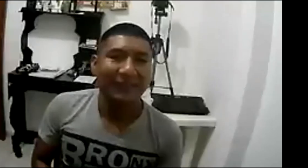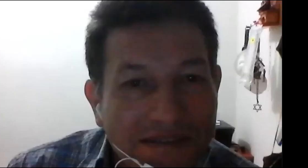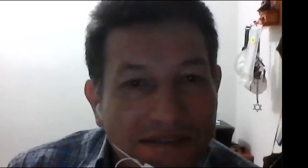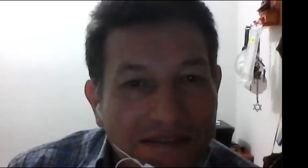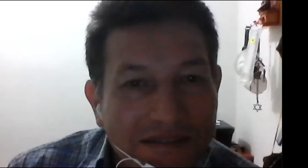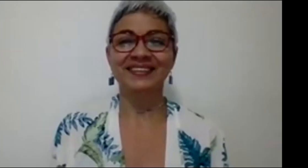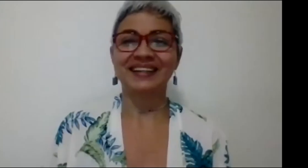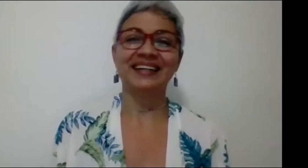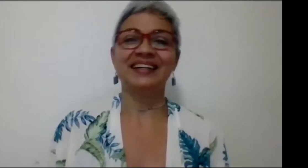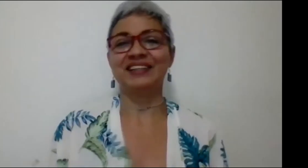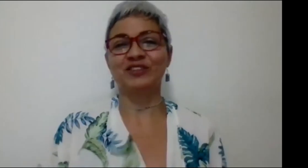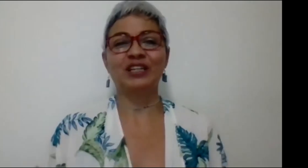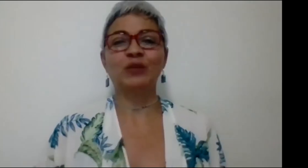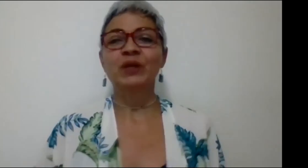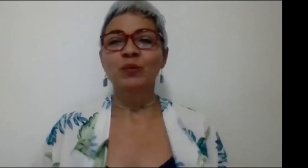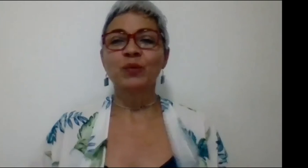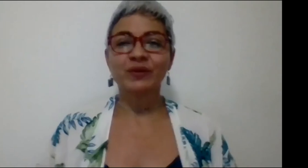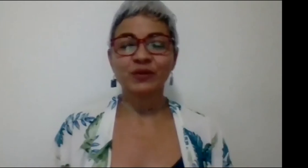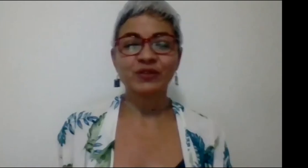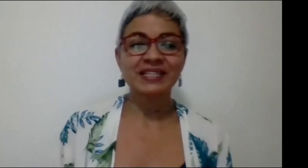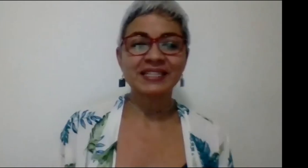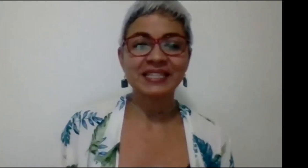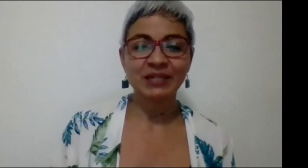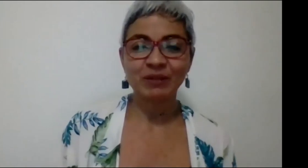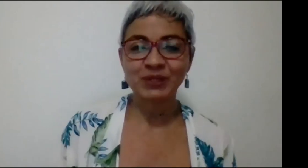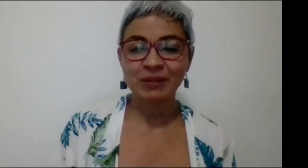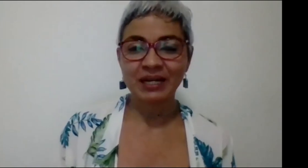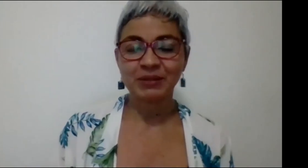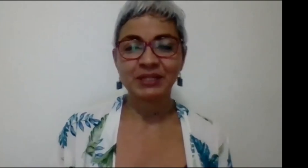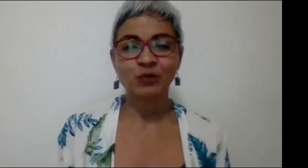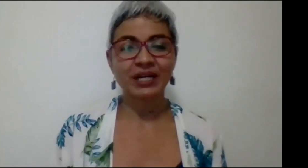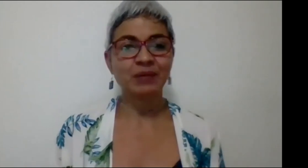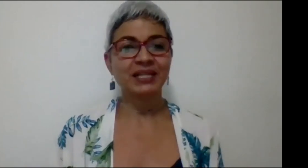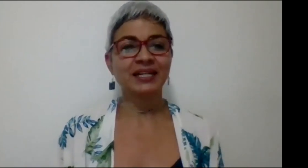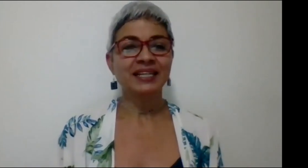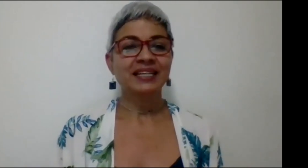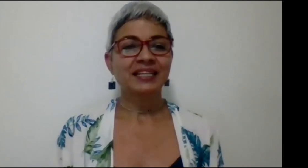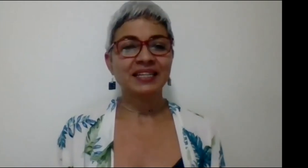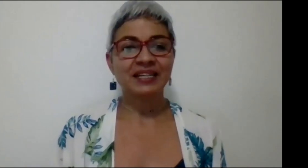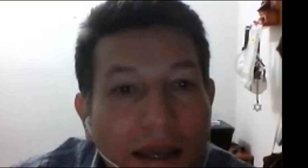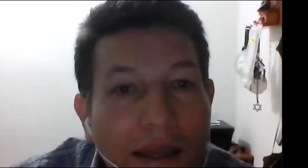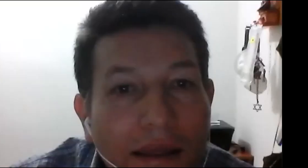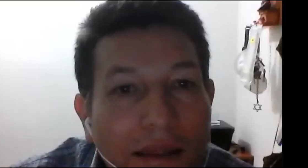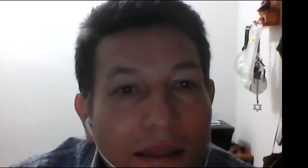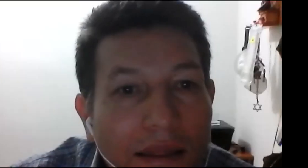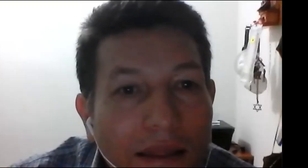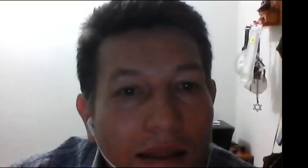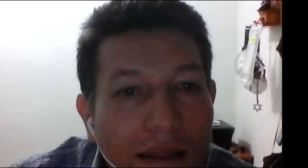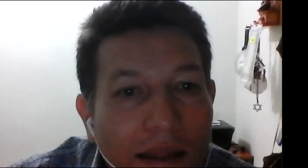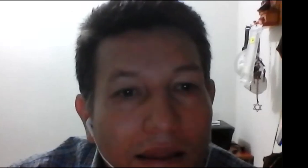¿No? Ay, no salió. Bueno, entonces, ¿quién se atreve a abrir su cámara? Y hagamos... A profesor Leonel,